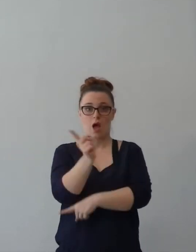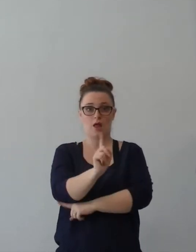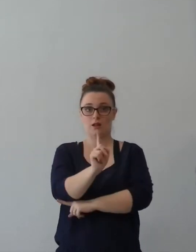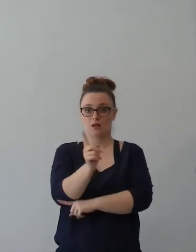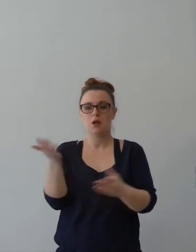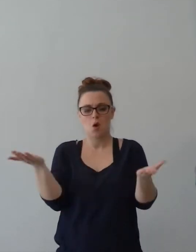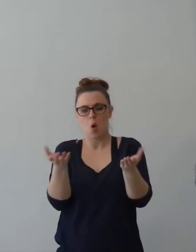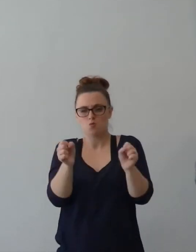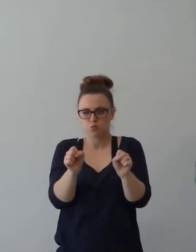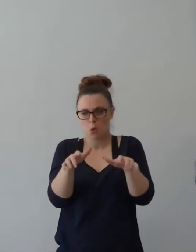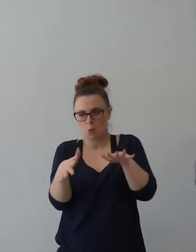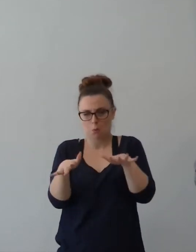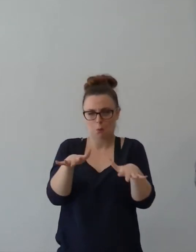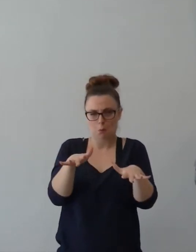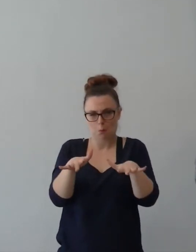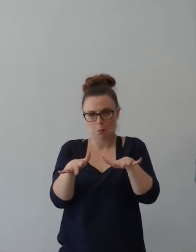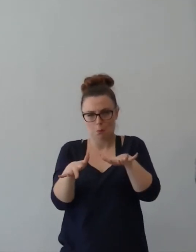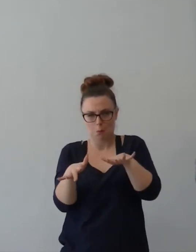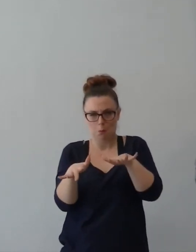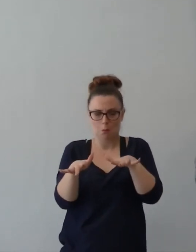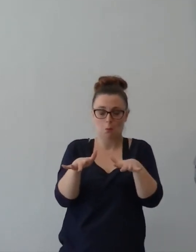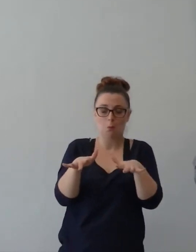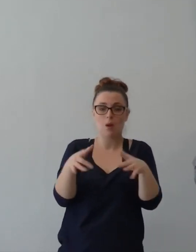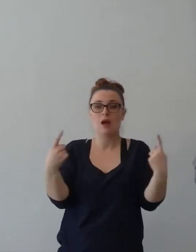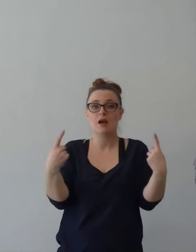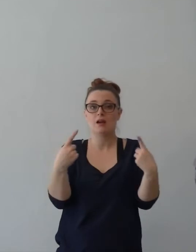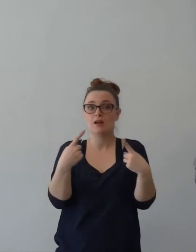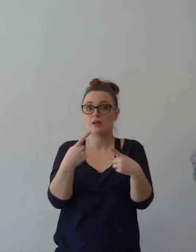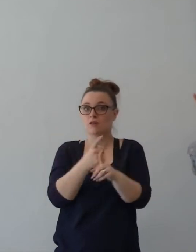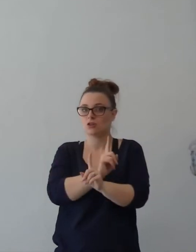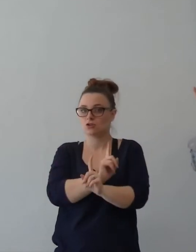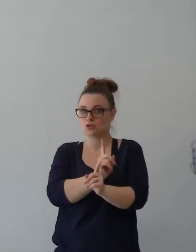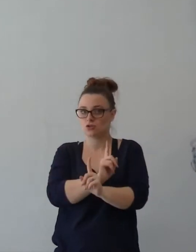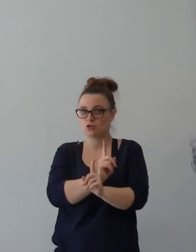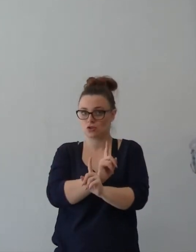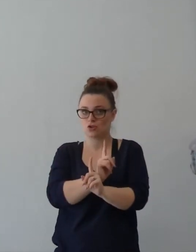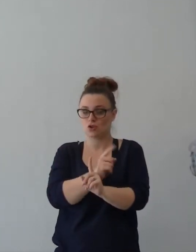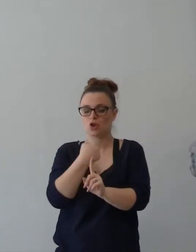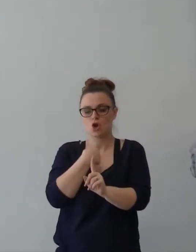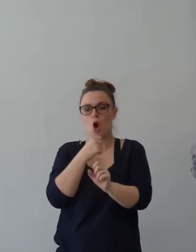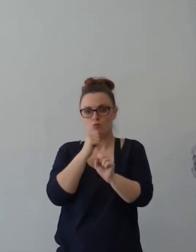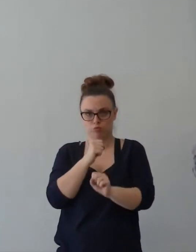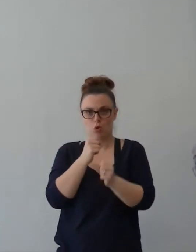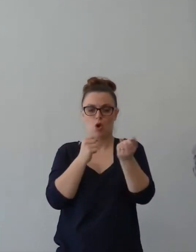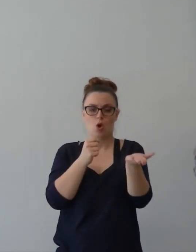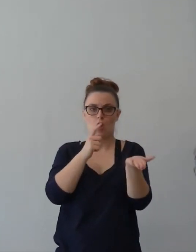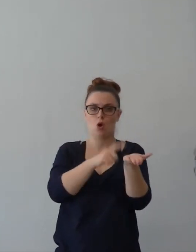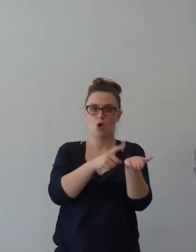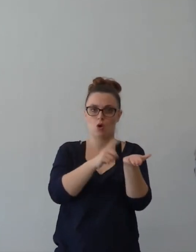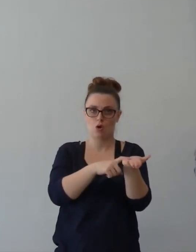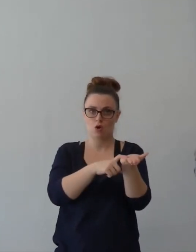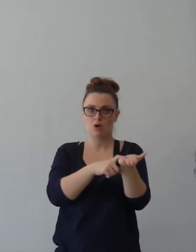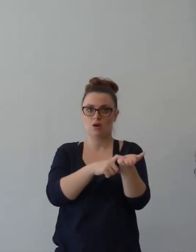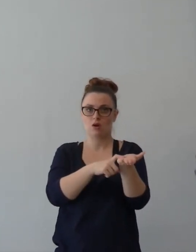Sono simili. Ma posso alla stessa maniera nella mia vita provare gioia senza avere felicità.